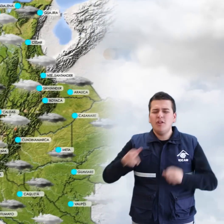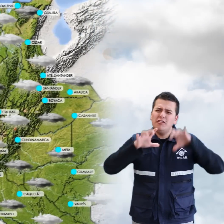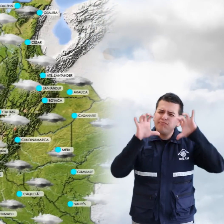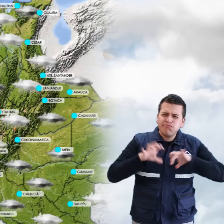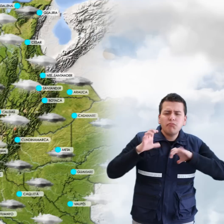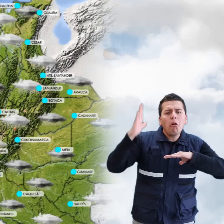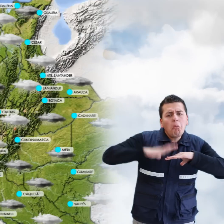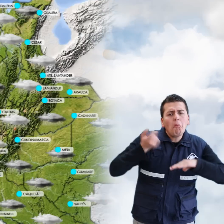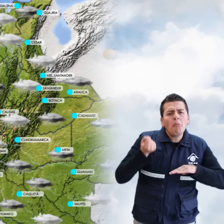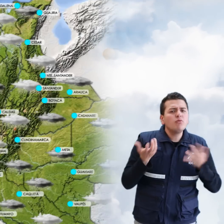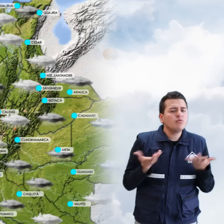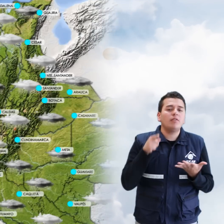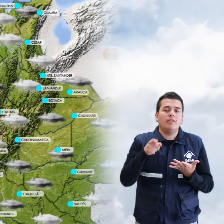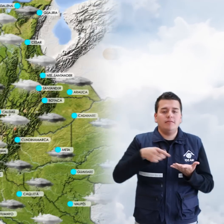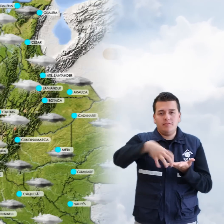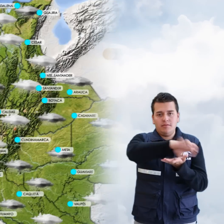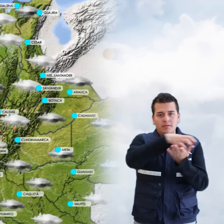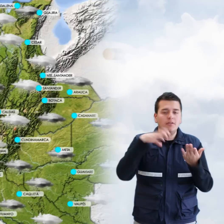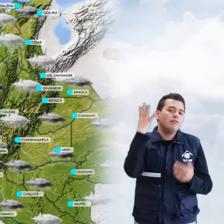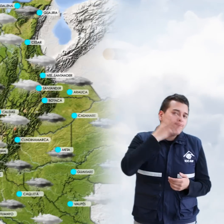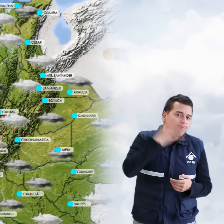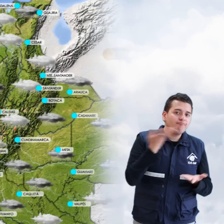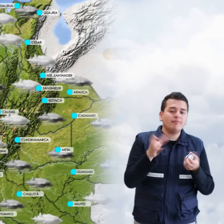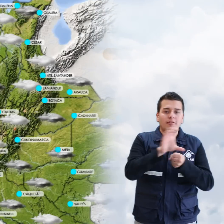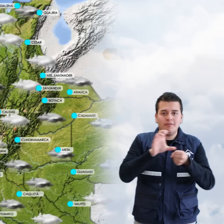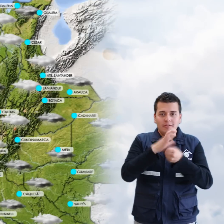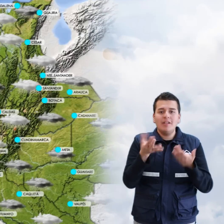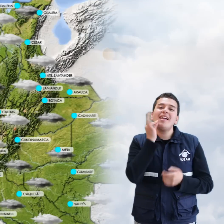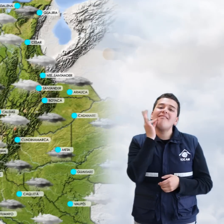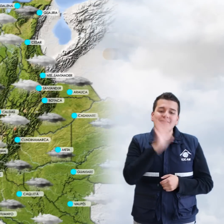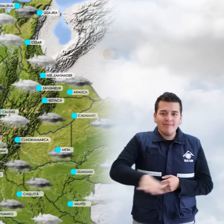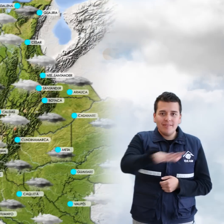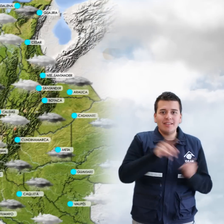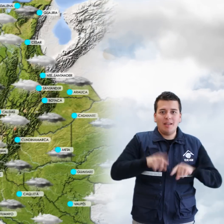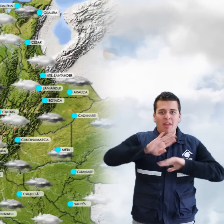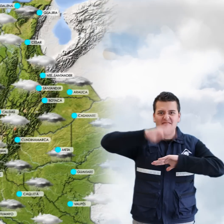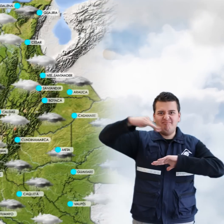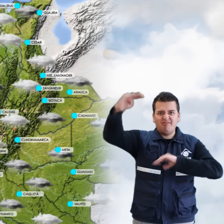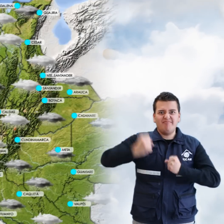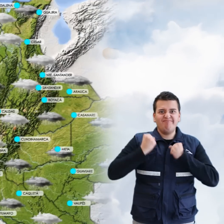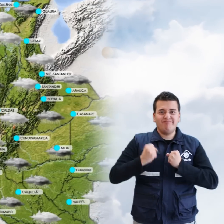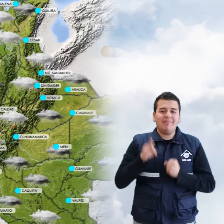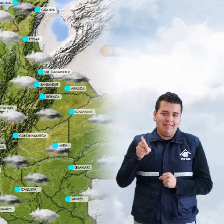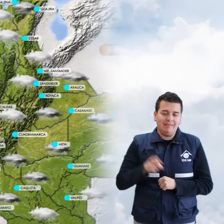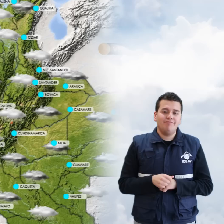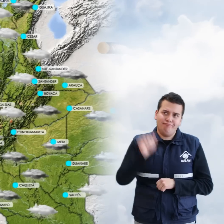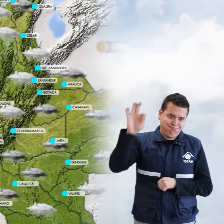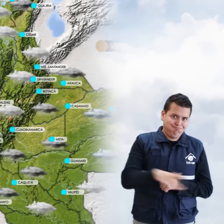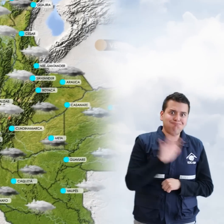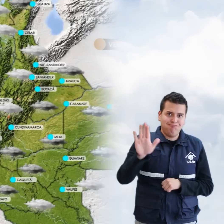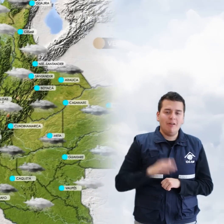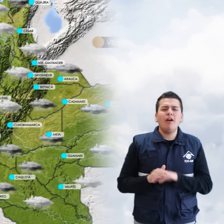Precipitaciones menos fuertes en zonas de Los Santanderes, Cundinamarca, Eje Cafetero y en el macizo colombiano. En la región de la